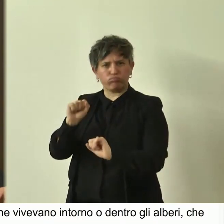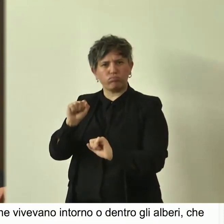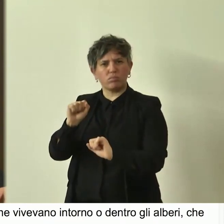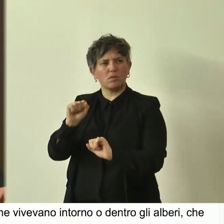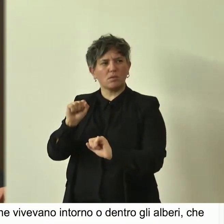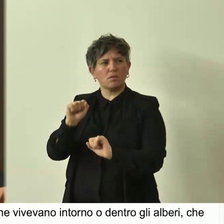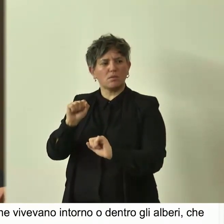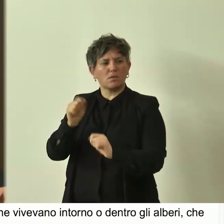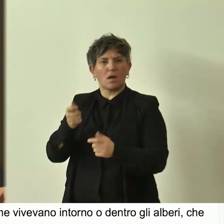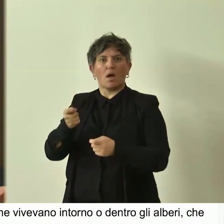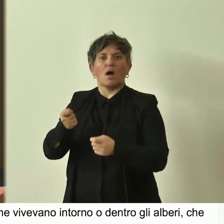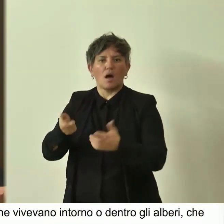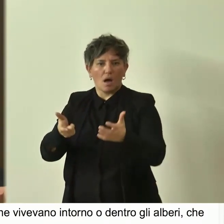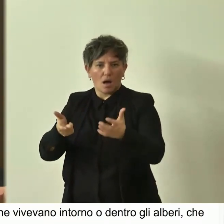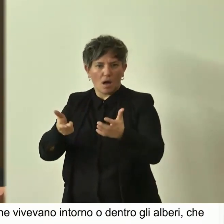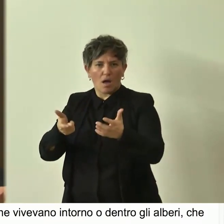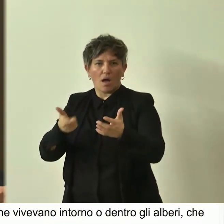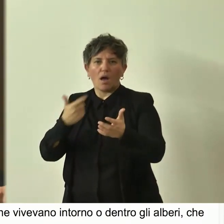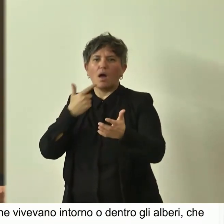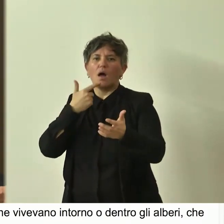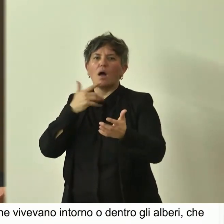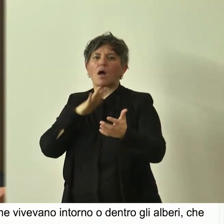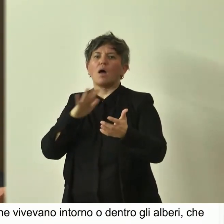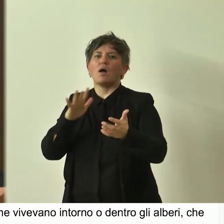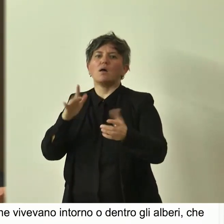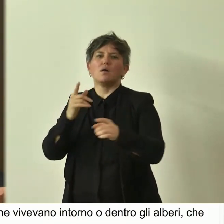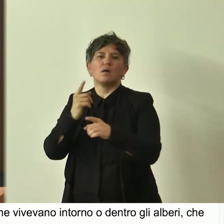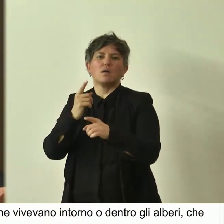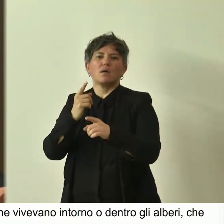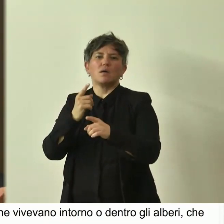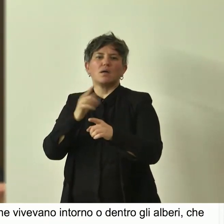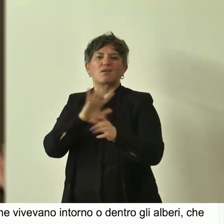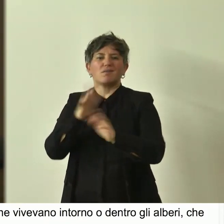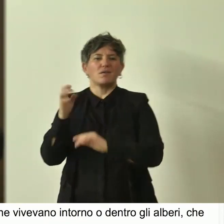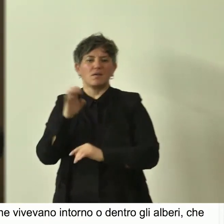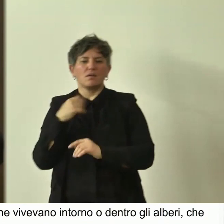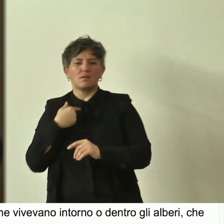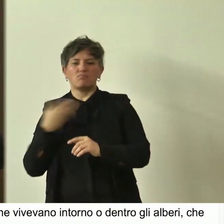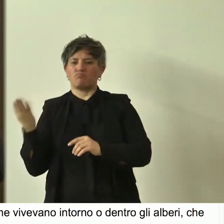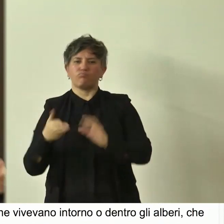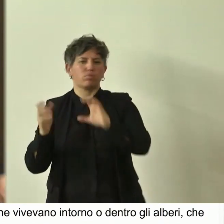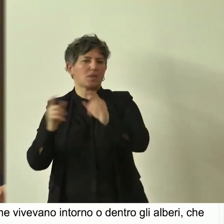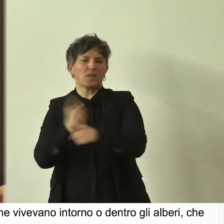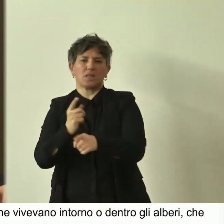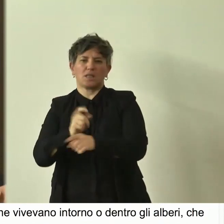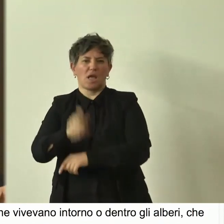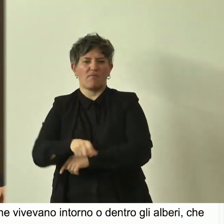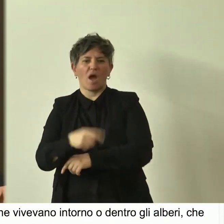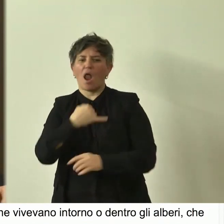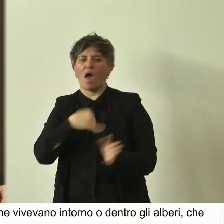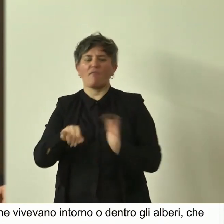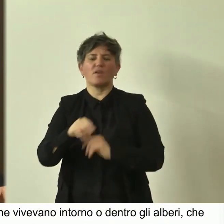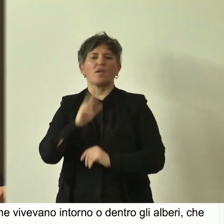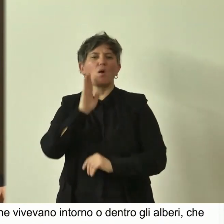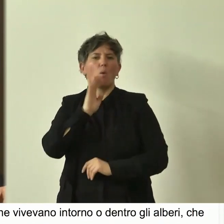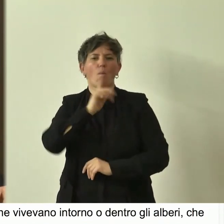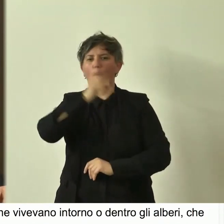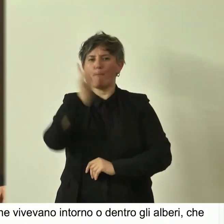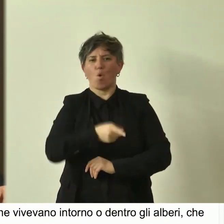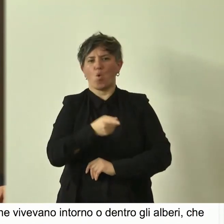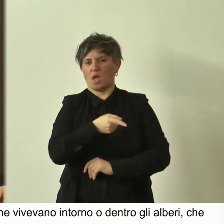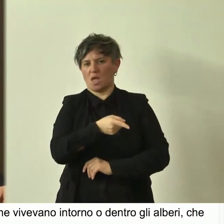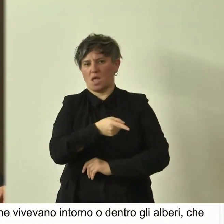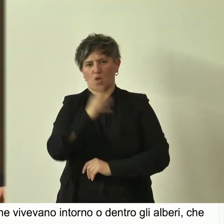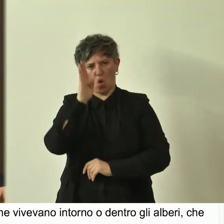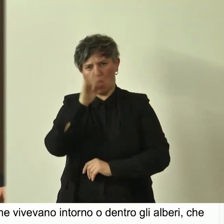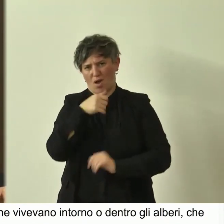lo uccide per dimostrare a tutti gli altri che è necessario farlo e, insomma, ve la faccio breve, viene punito con una punizione terribile